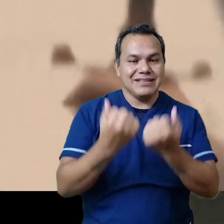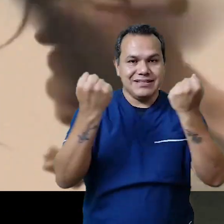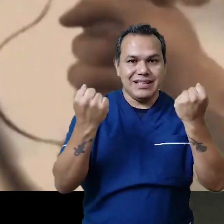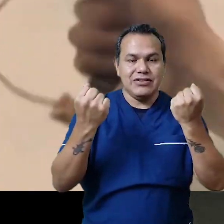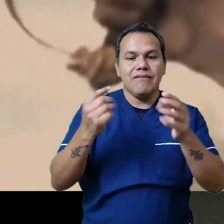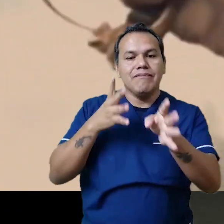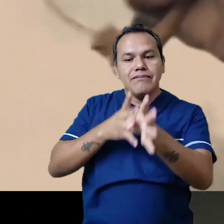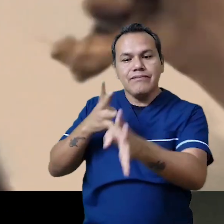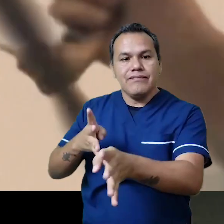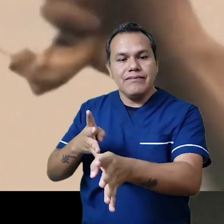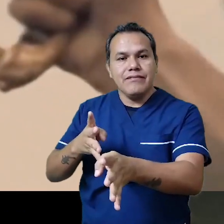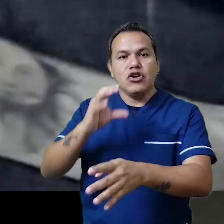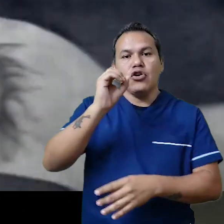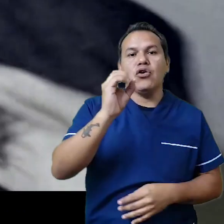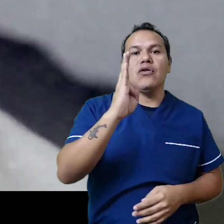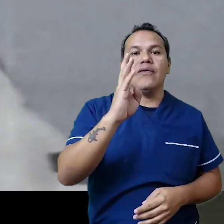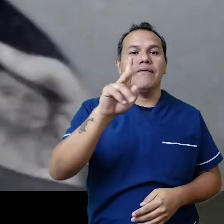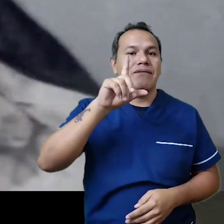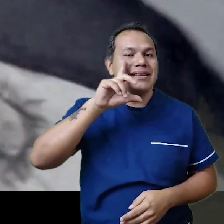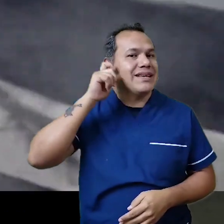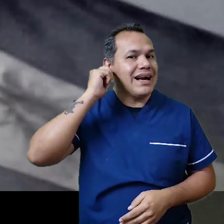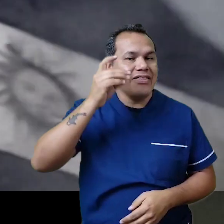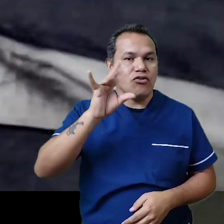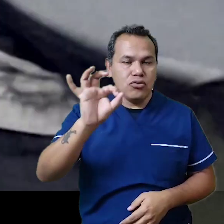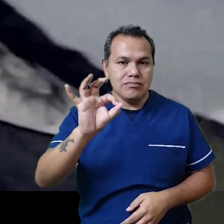La Vuelta de